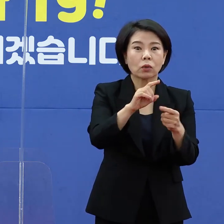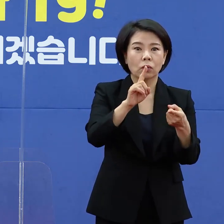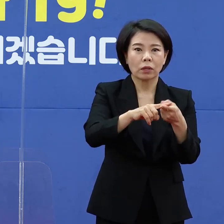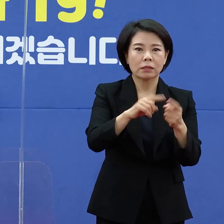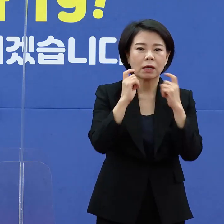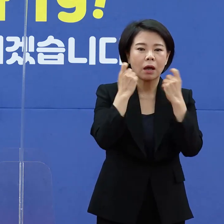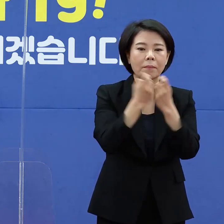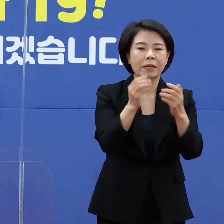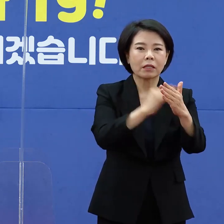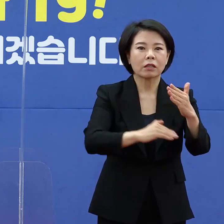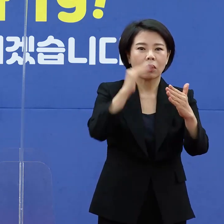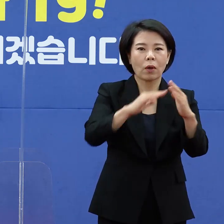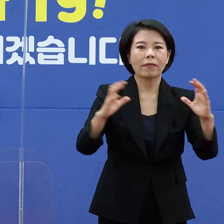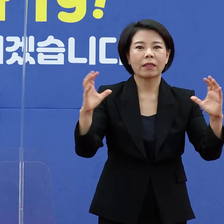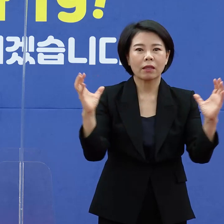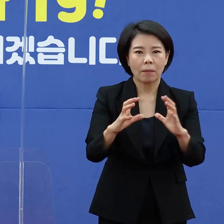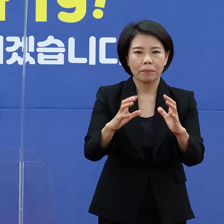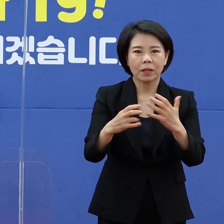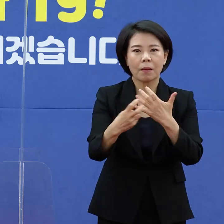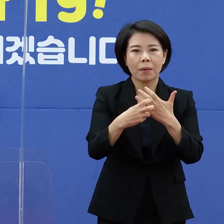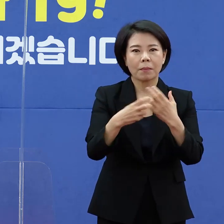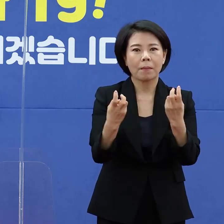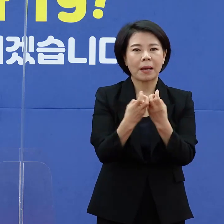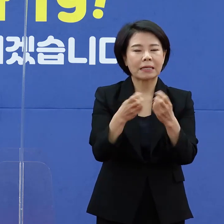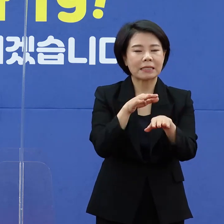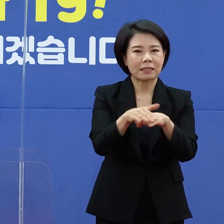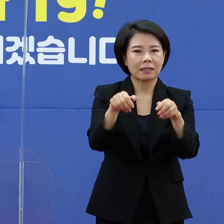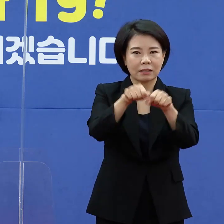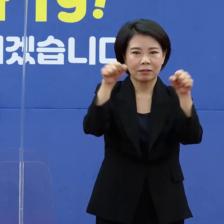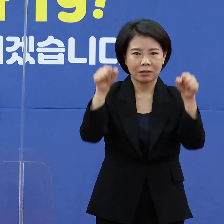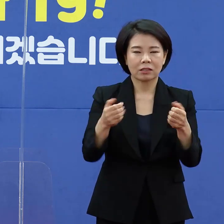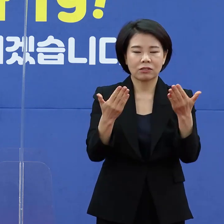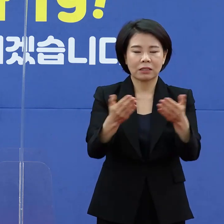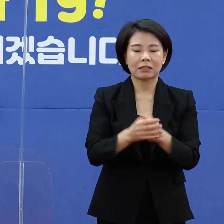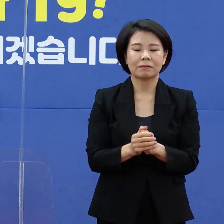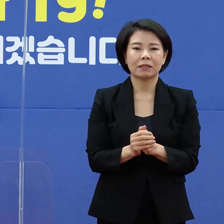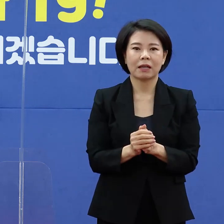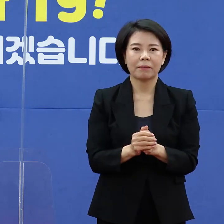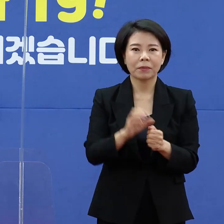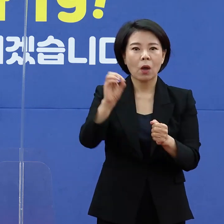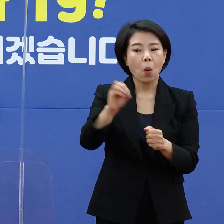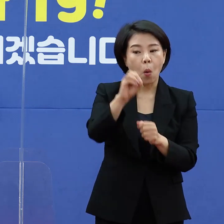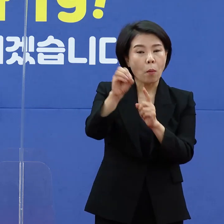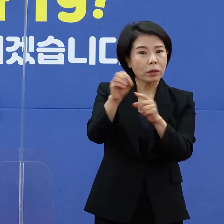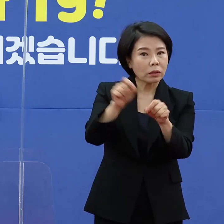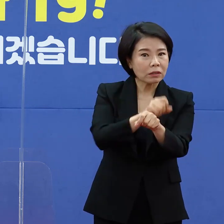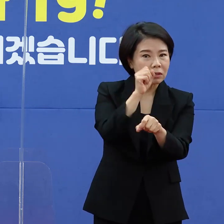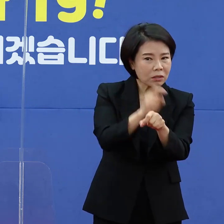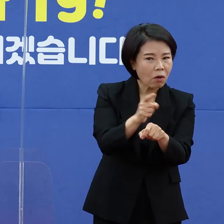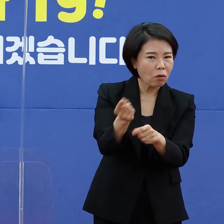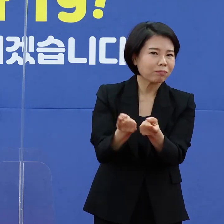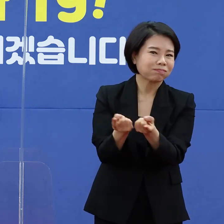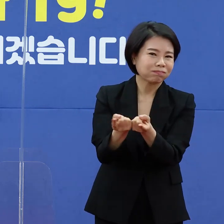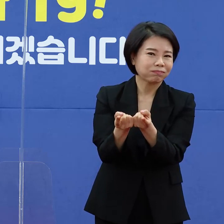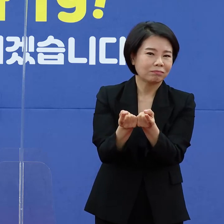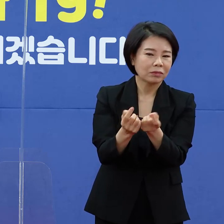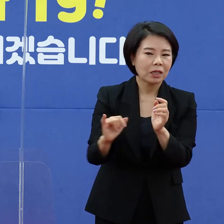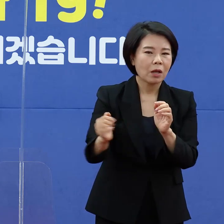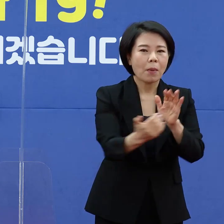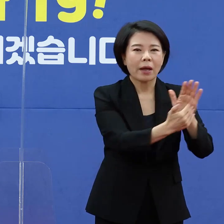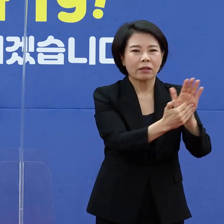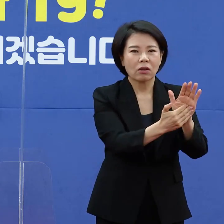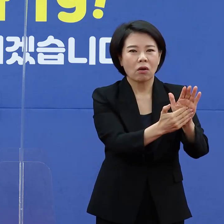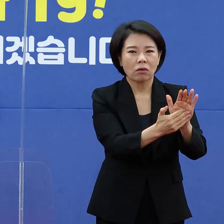민관 협업 의료 대응 체계 구축에 대한 내용입니다. 오미크론 특성을 고려해서 방역